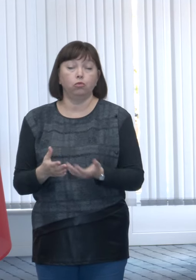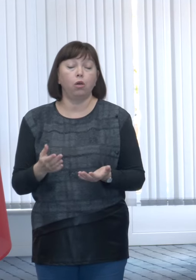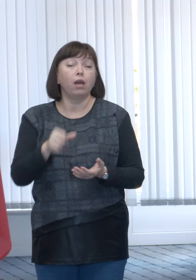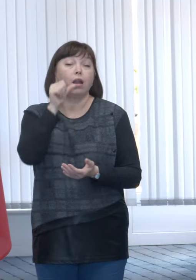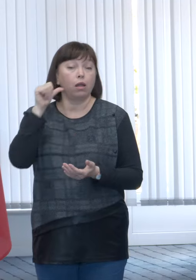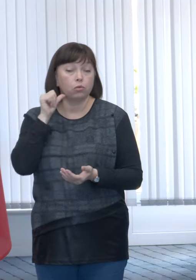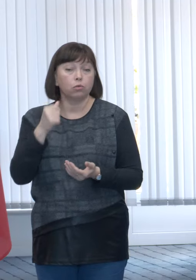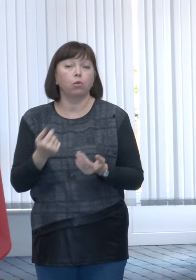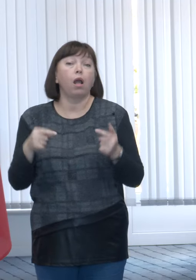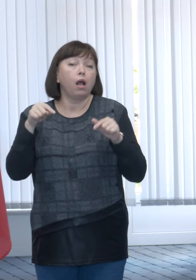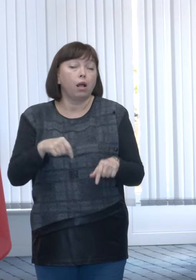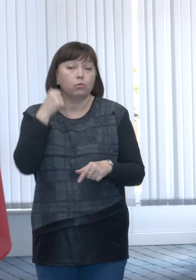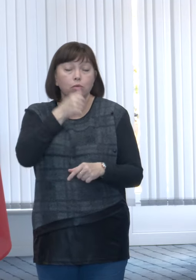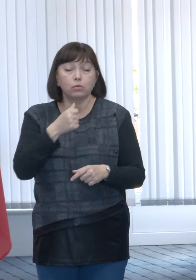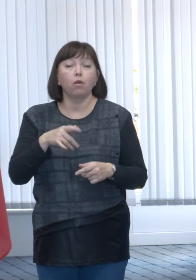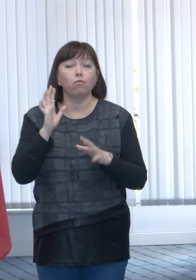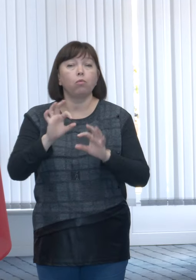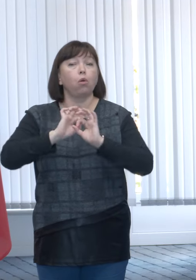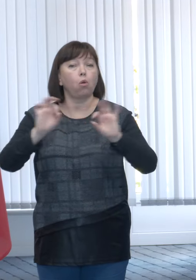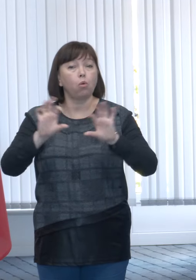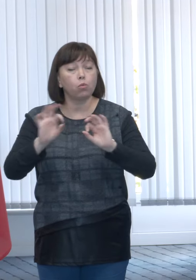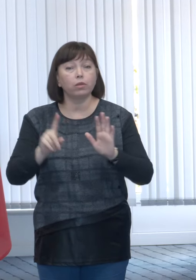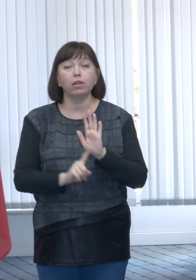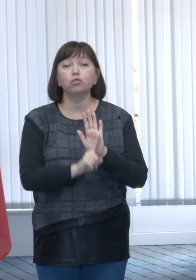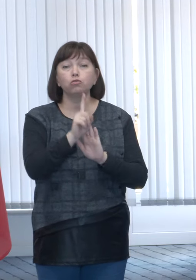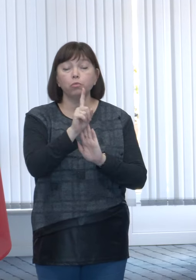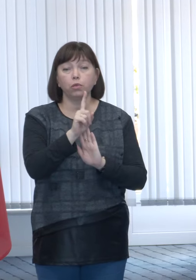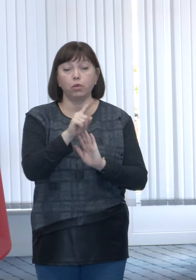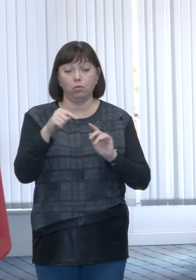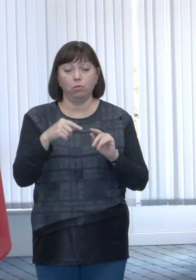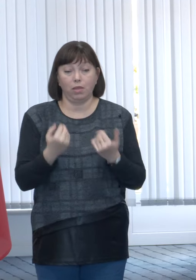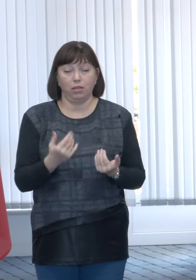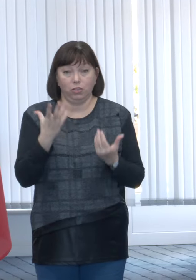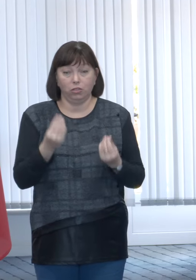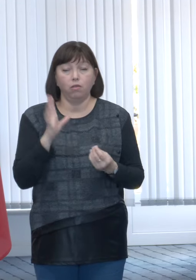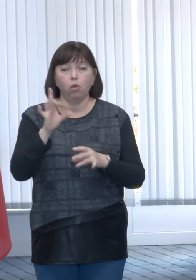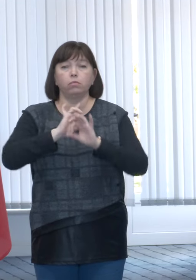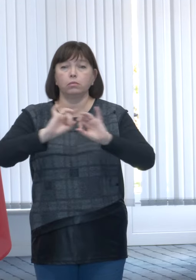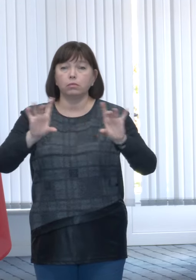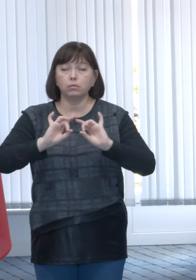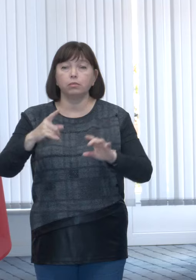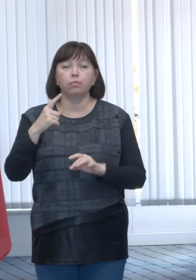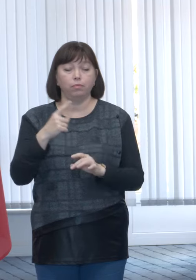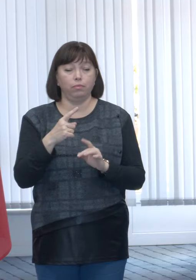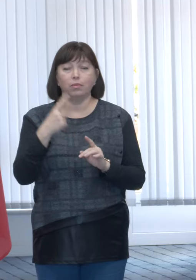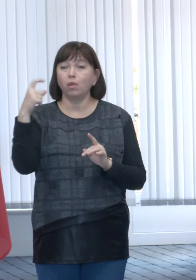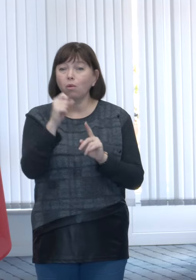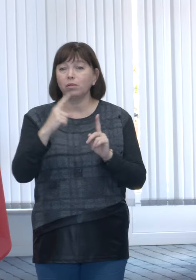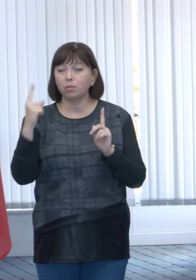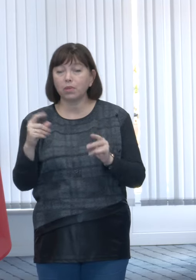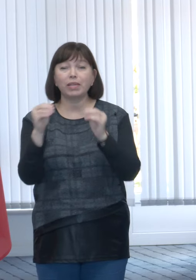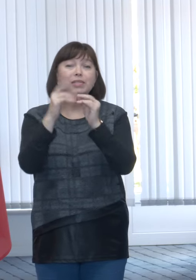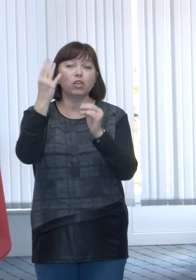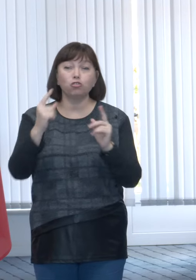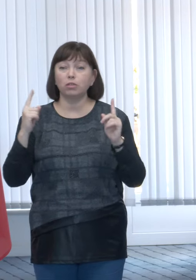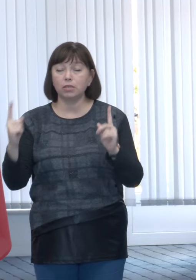Noi vom comunica începând cu această zi, deci noi vom comunica în prima săptămână sau în primii 10 zile